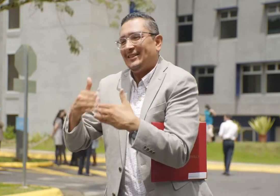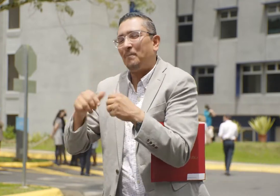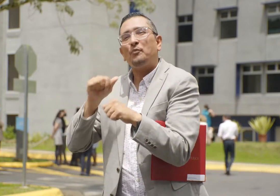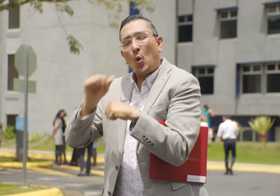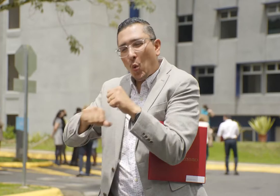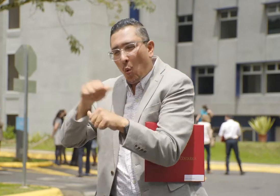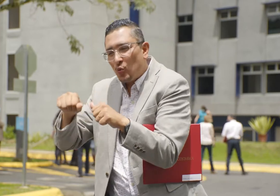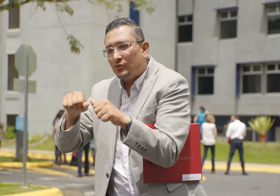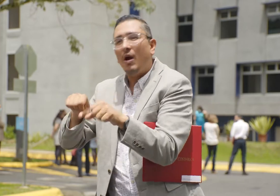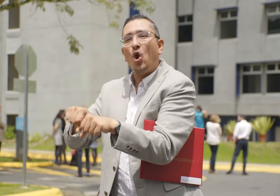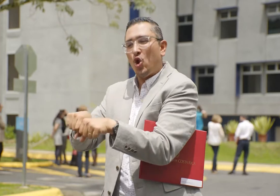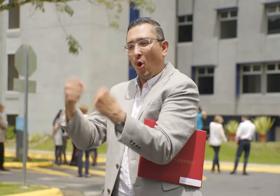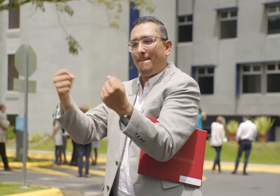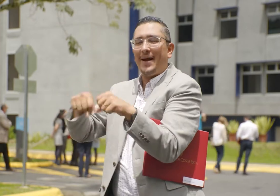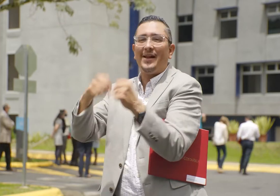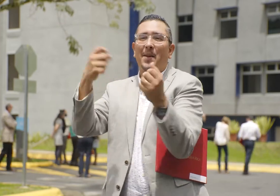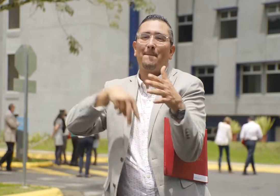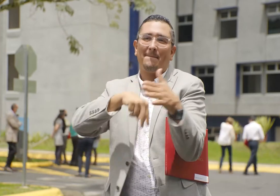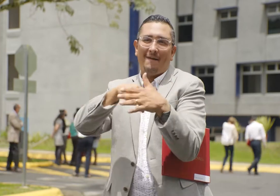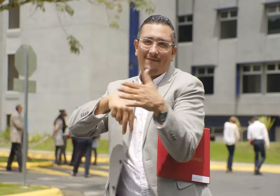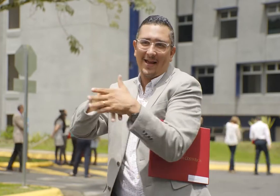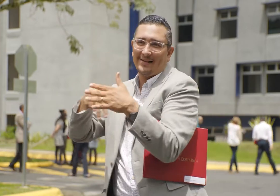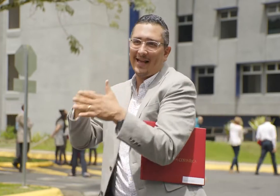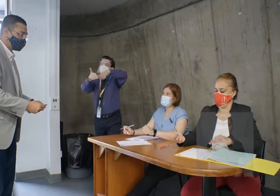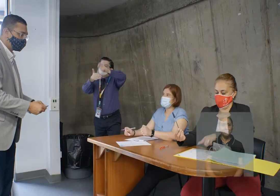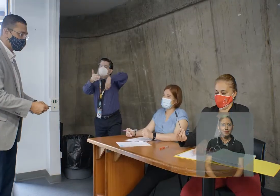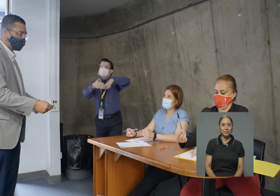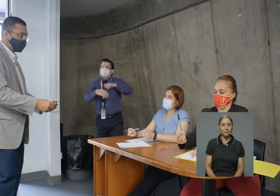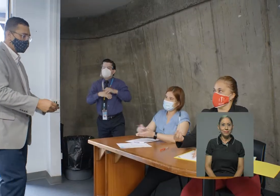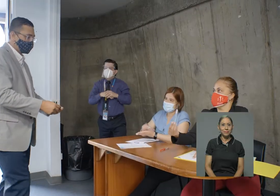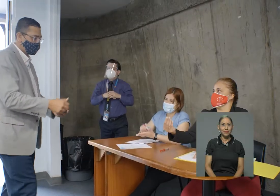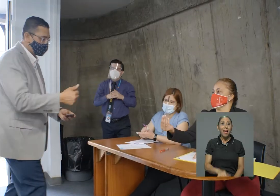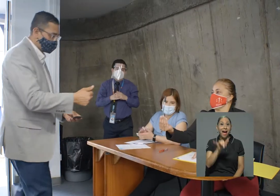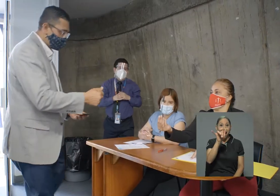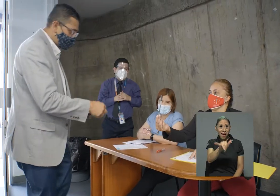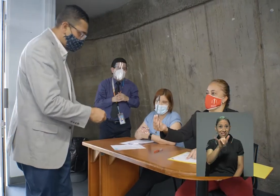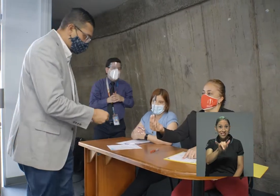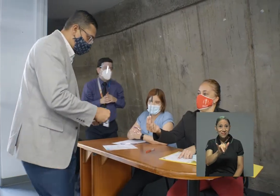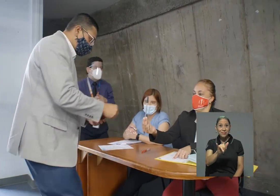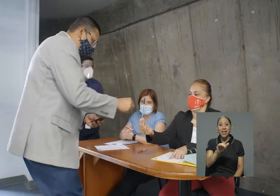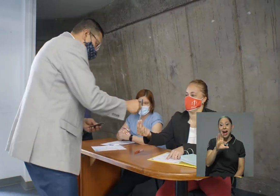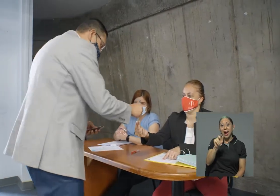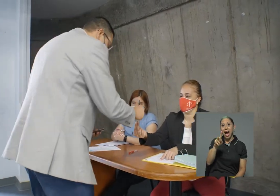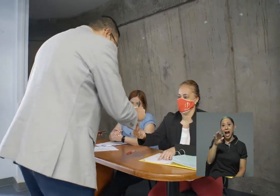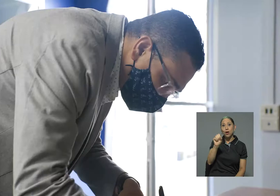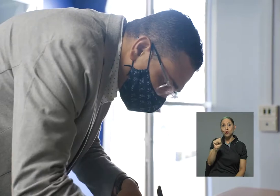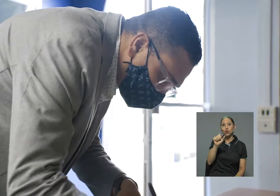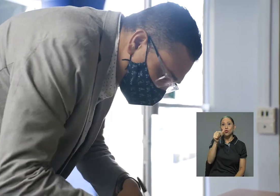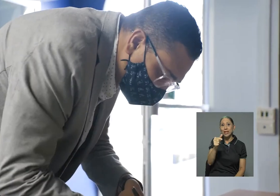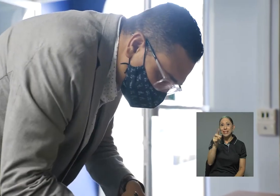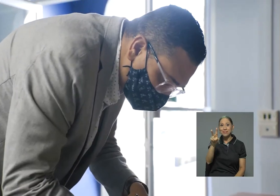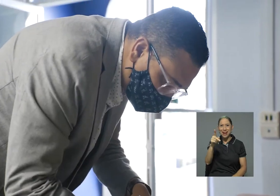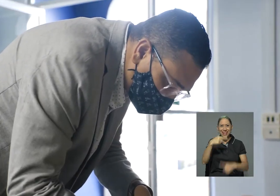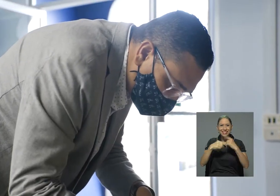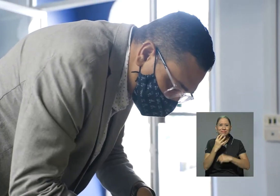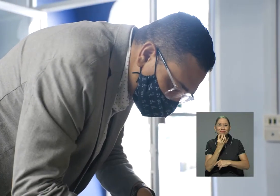de lucha y de romper barreras. Así se convirtió Carlos Gutiérrez Vargas en el primer abogado sordo,